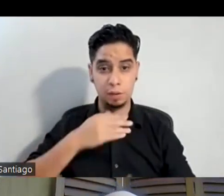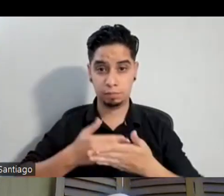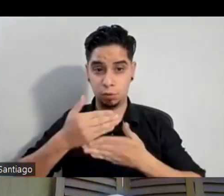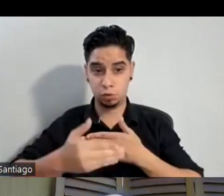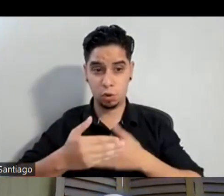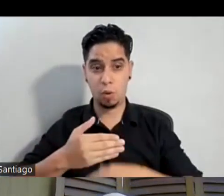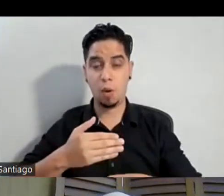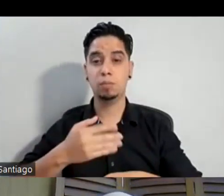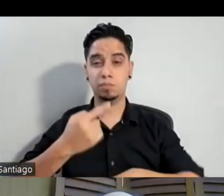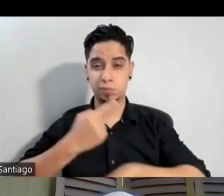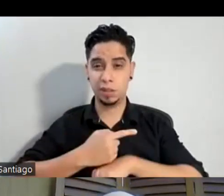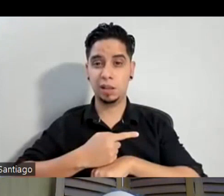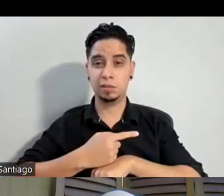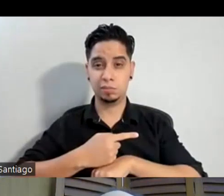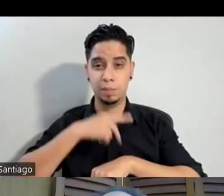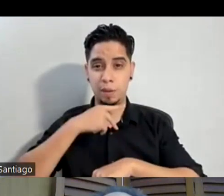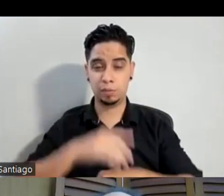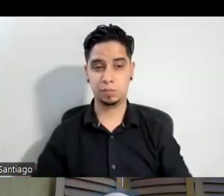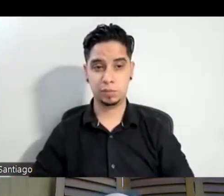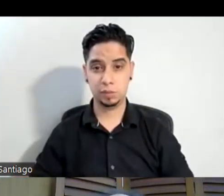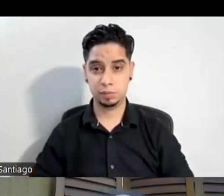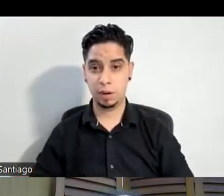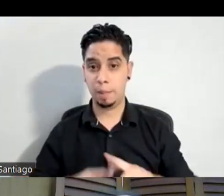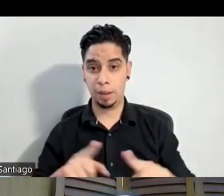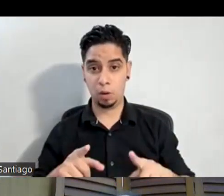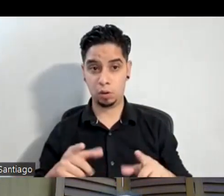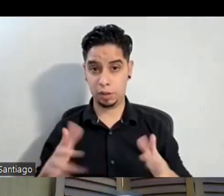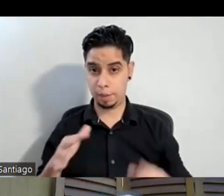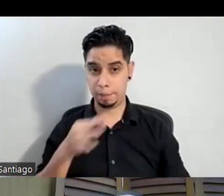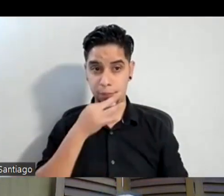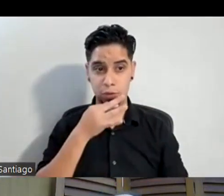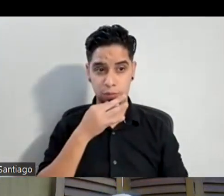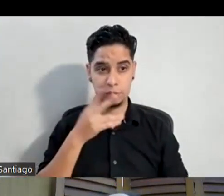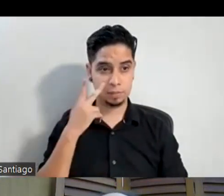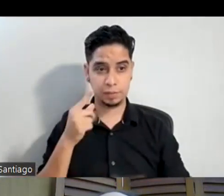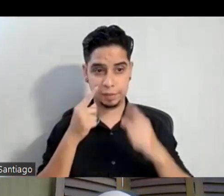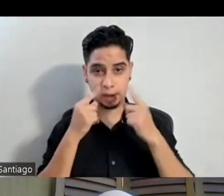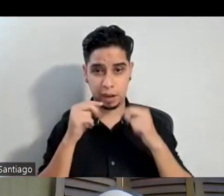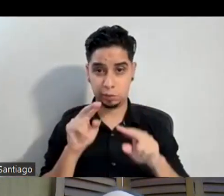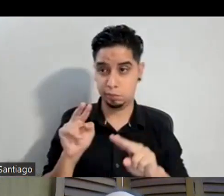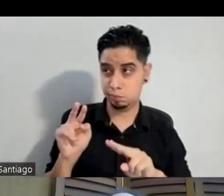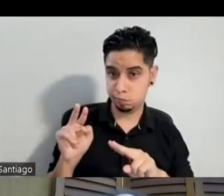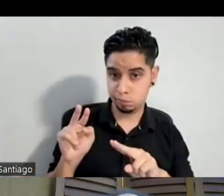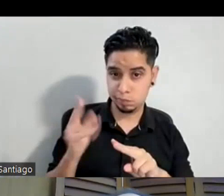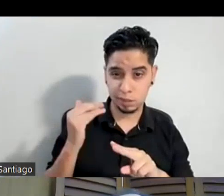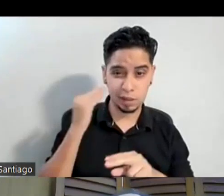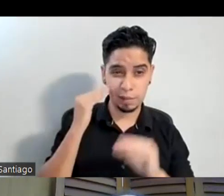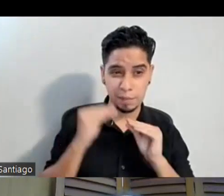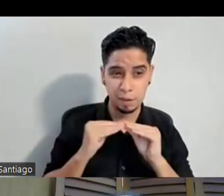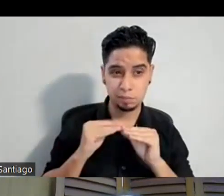a una pausilla y regresamos ya ves mira el gato está ahí está pendiente está ahí está esperando está como que pues hasta que no